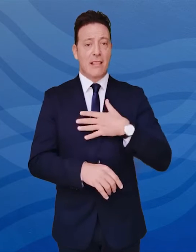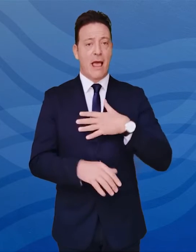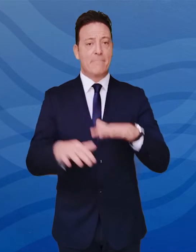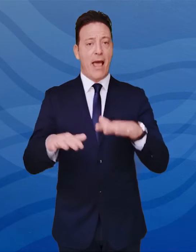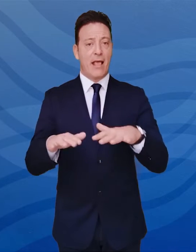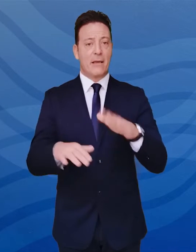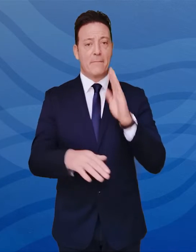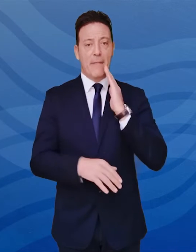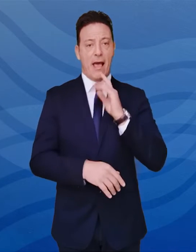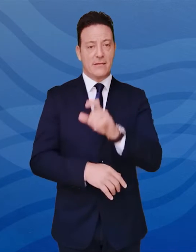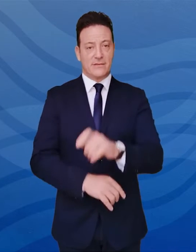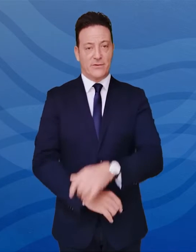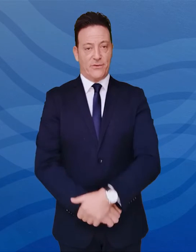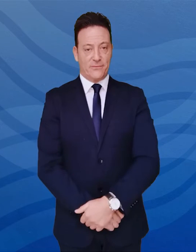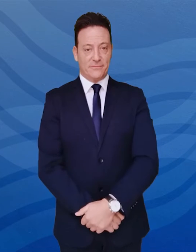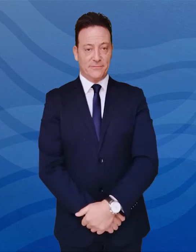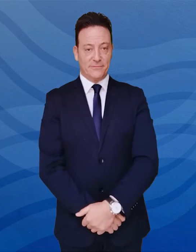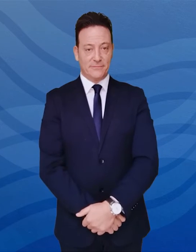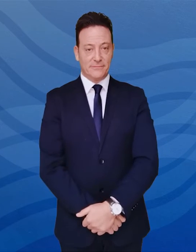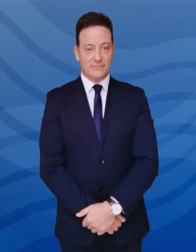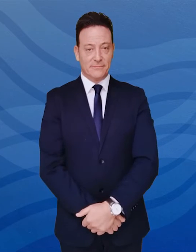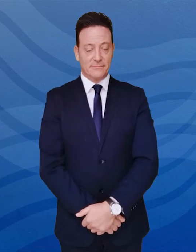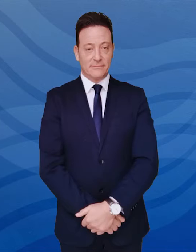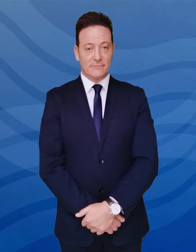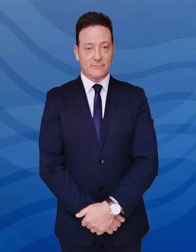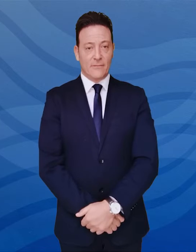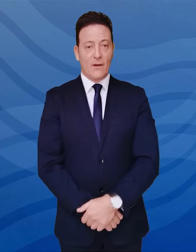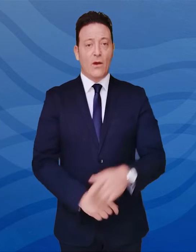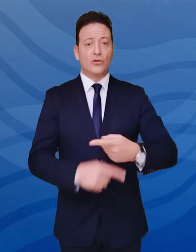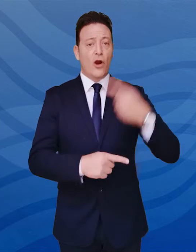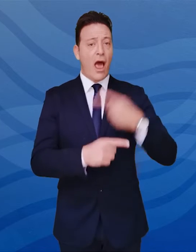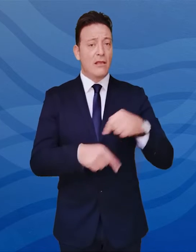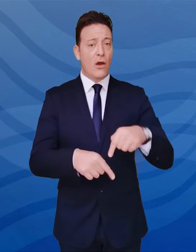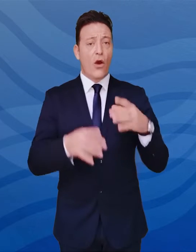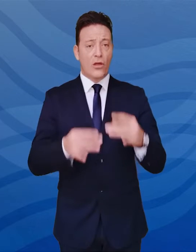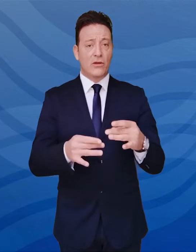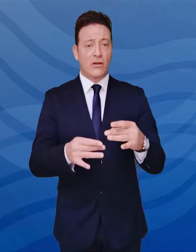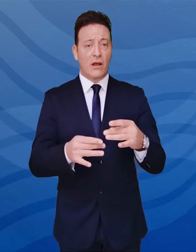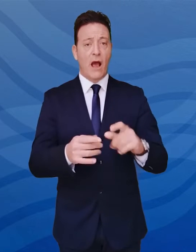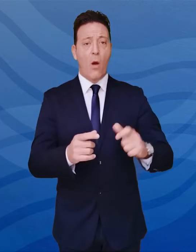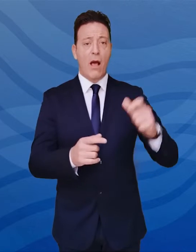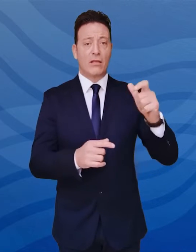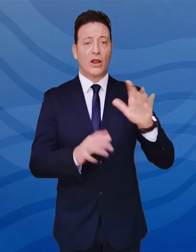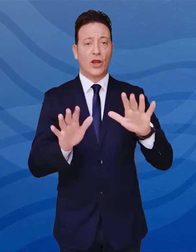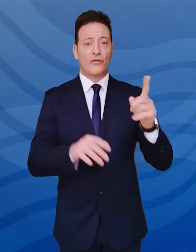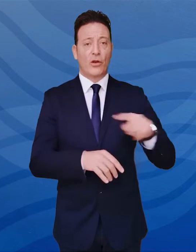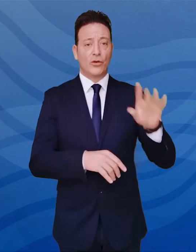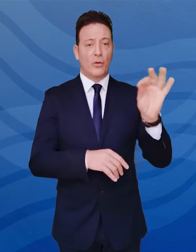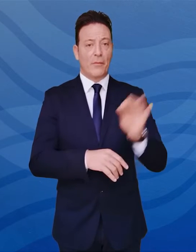soggetti di sesso maschile. Tra i casi positivi odierni sale al 10,5%